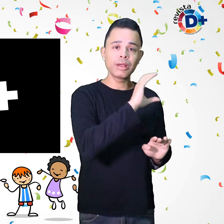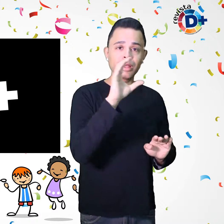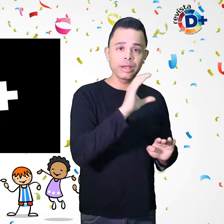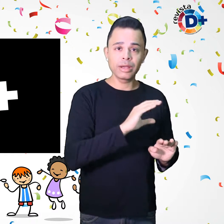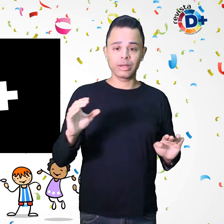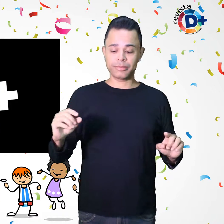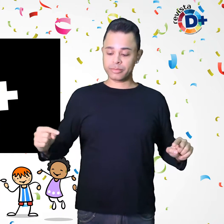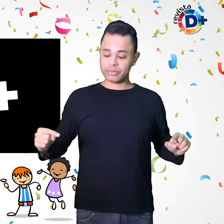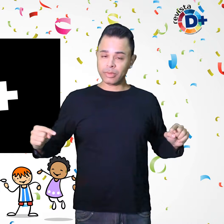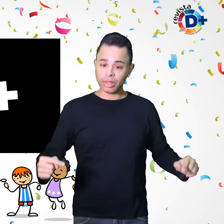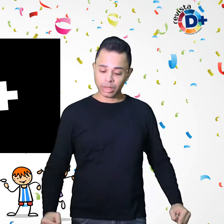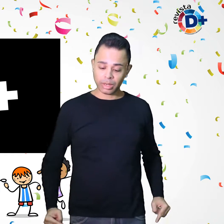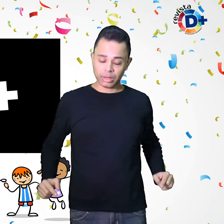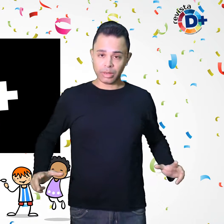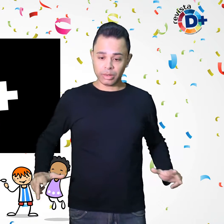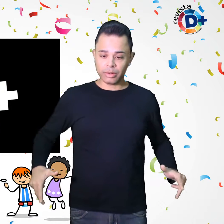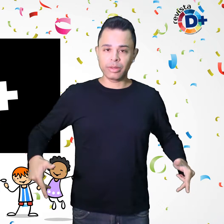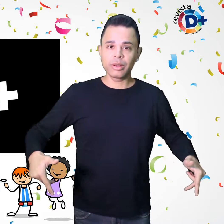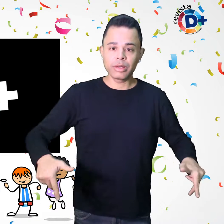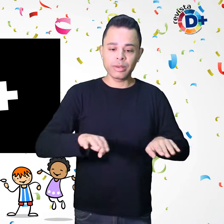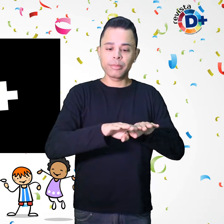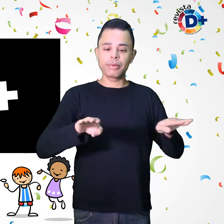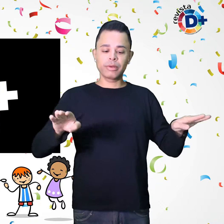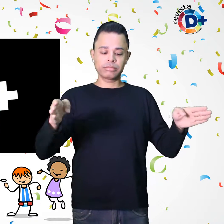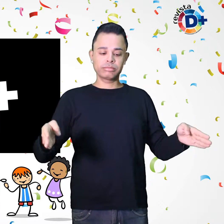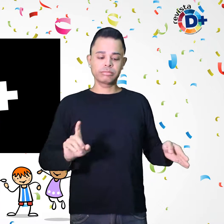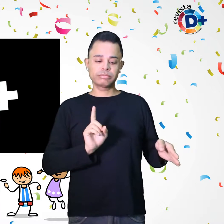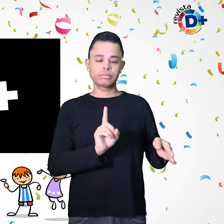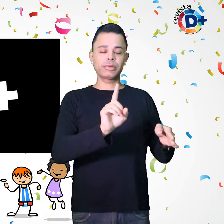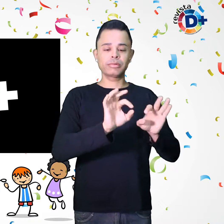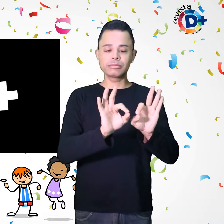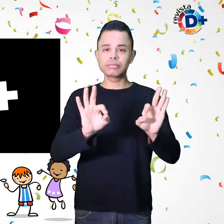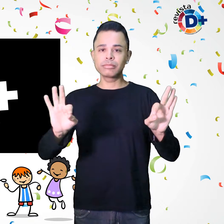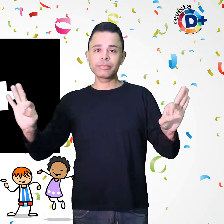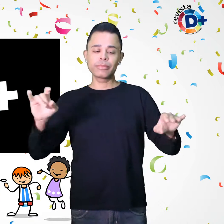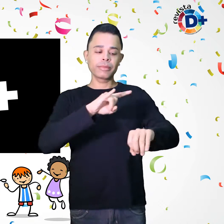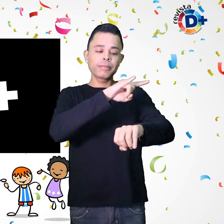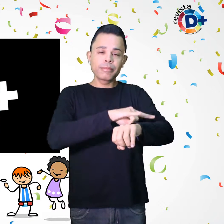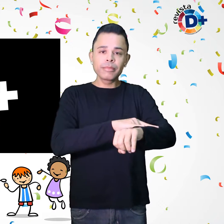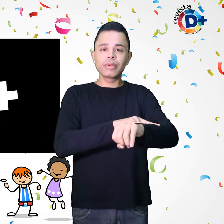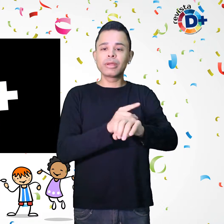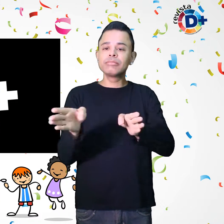atendimento, banheiros acessíveis, vagas, transporte, entre outros.